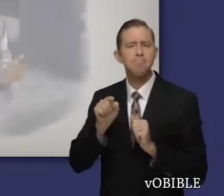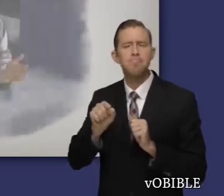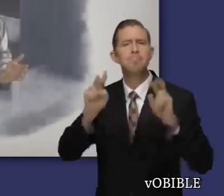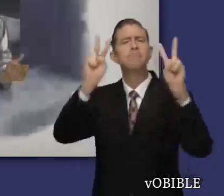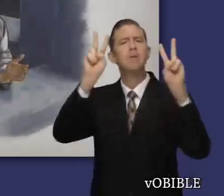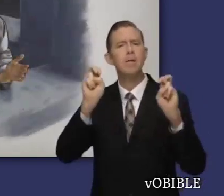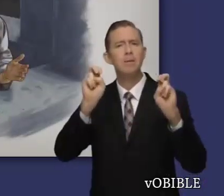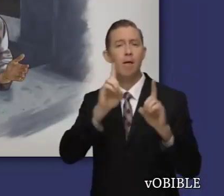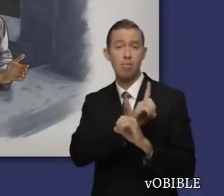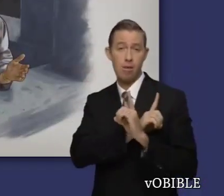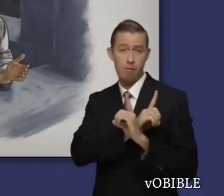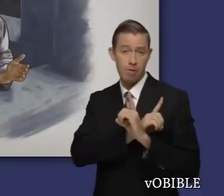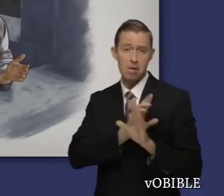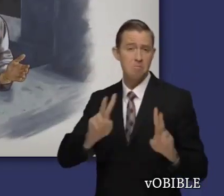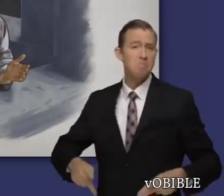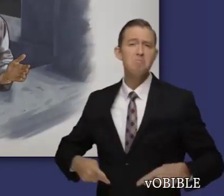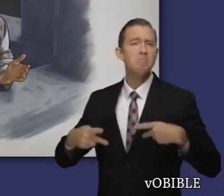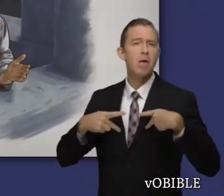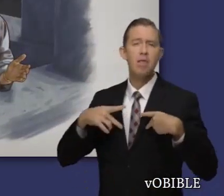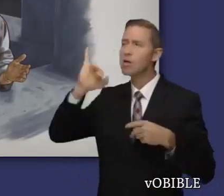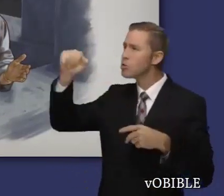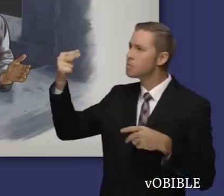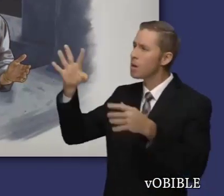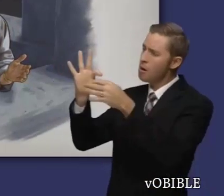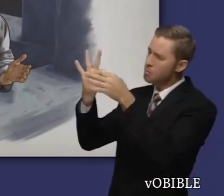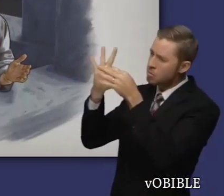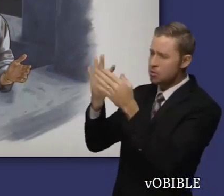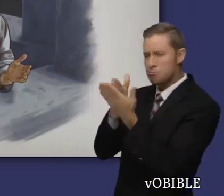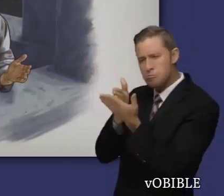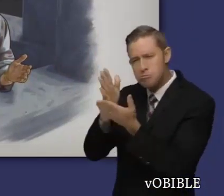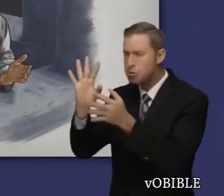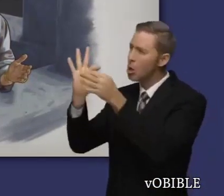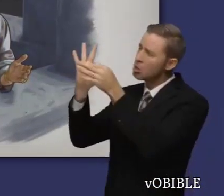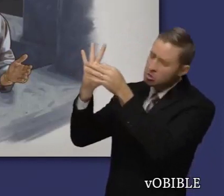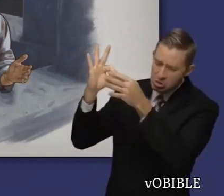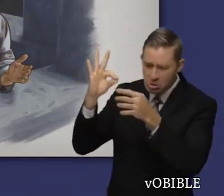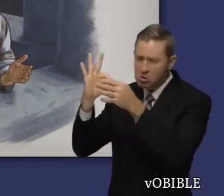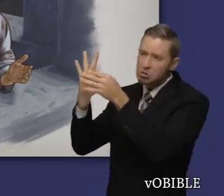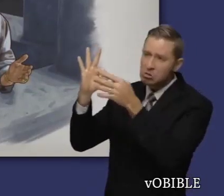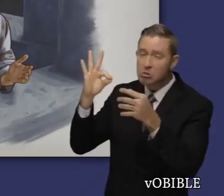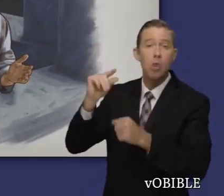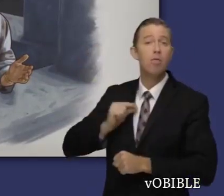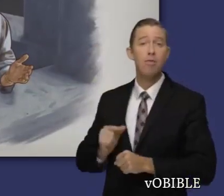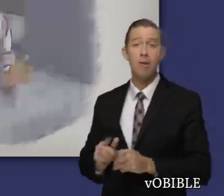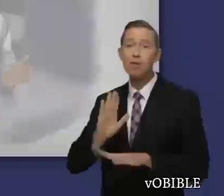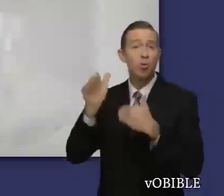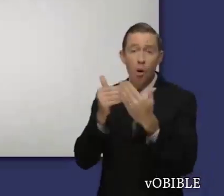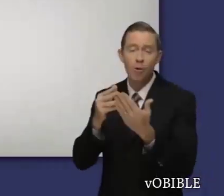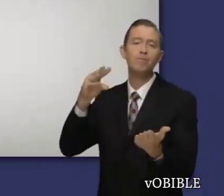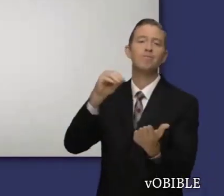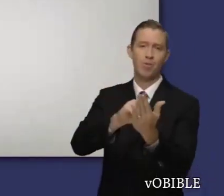El libro cuenta con sinceridad detalles muy personales de la vida de David y cómo se esforzó por servir a Jehová con un corazón completo.